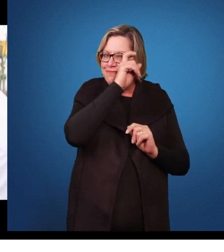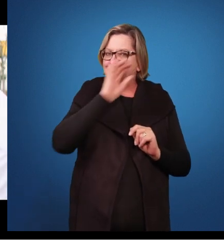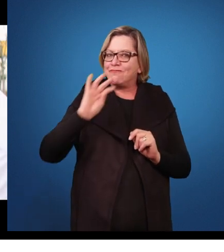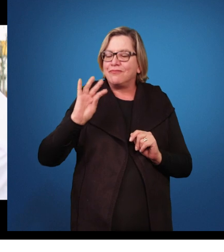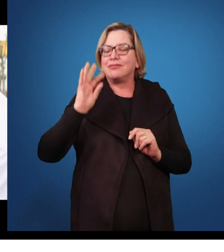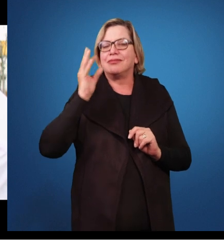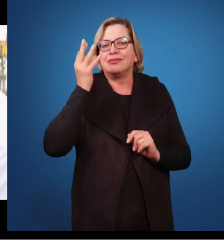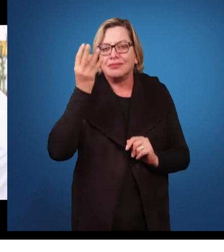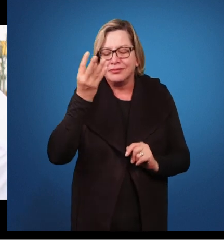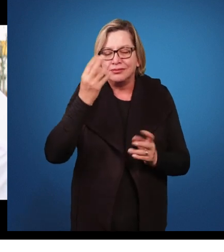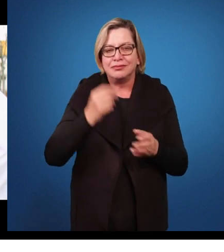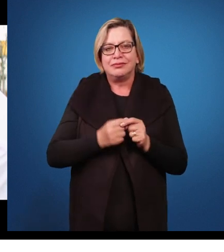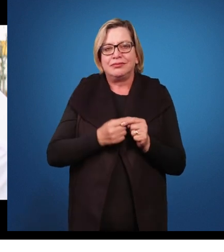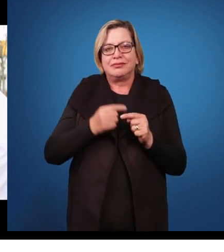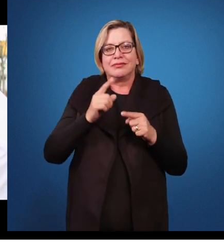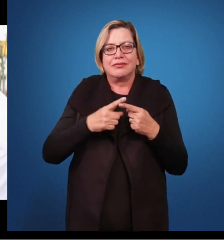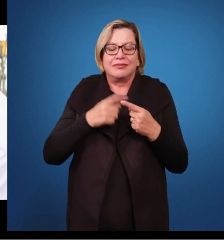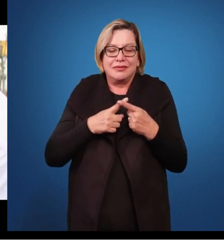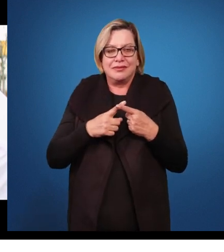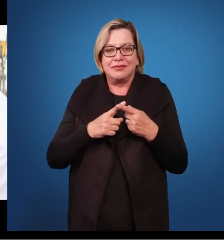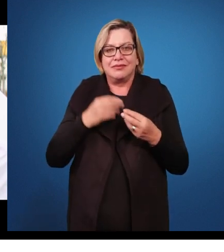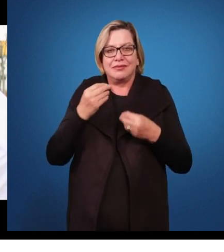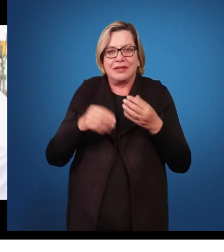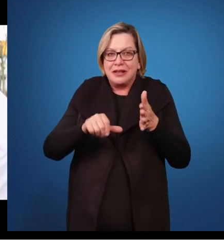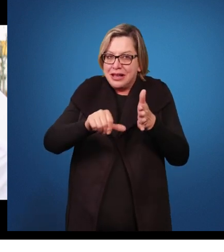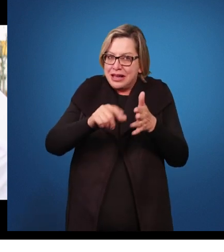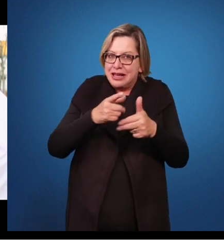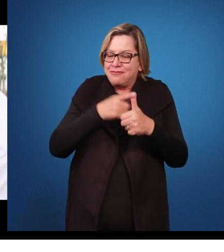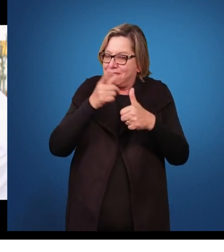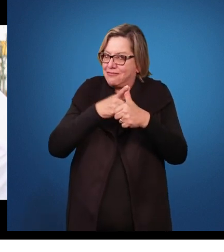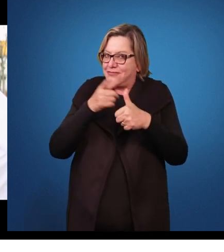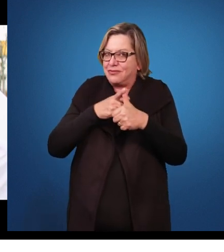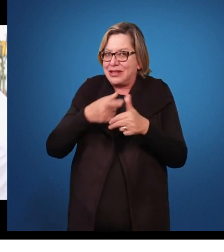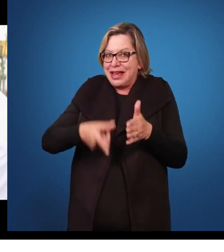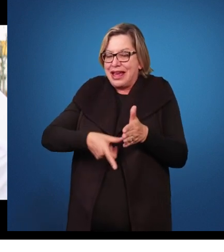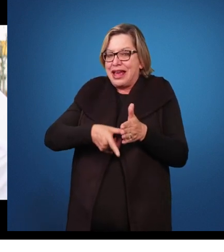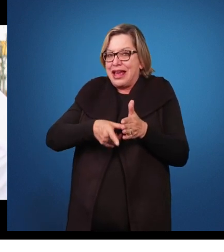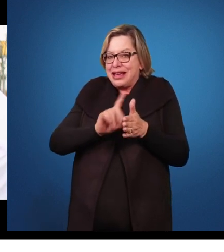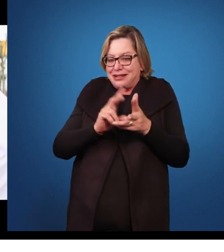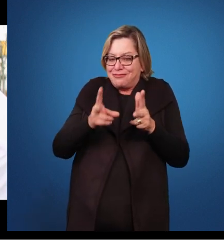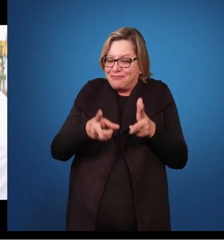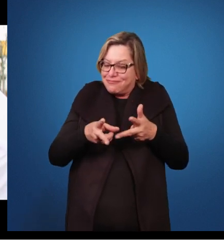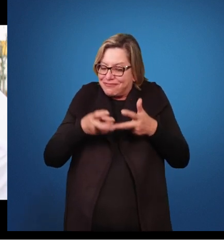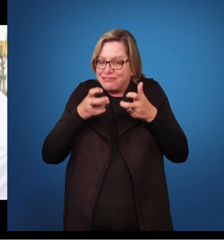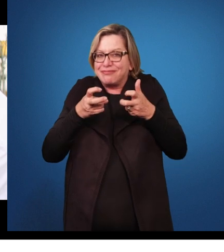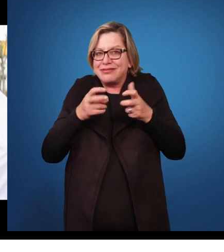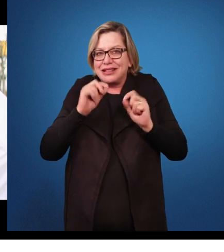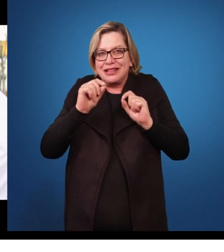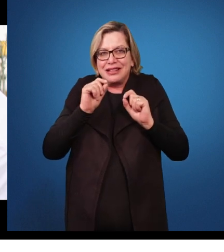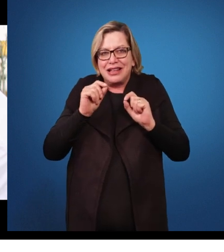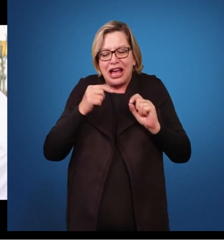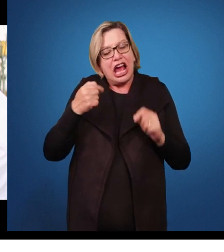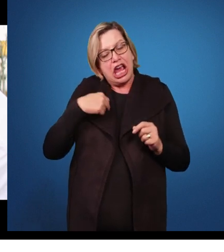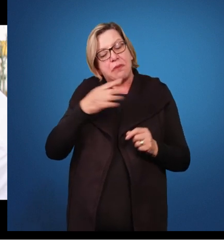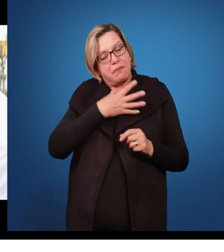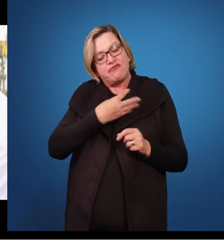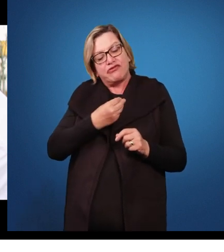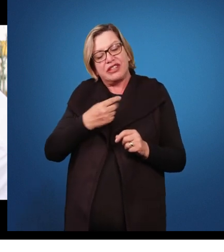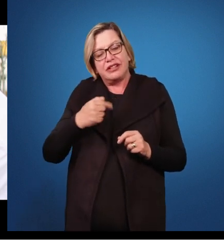posso falar, né? Porque, primeiro, até antes da identificação, eu apenas tinha um filho. A gente sempre